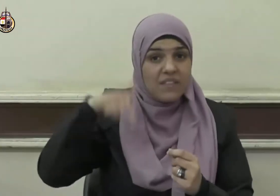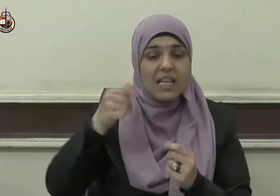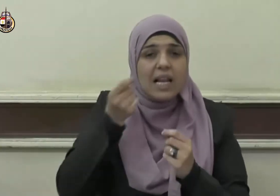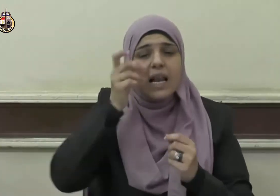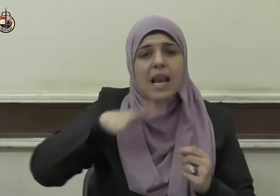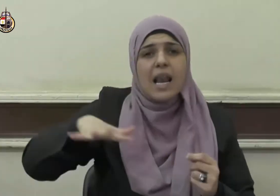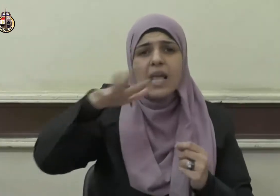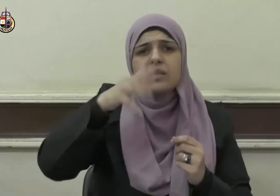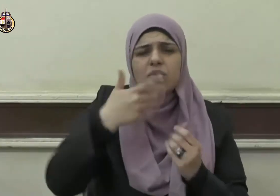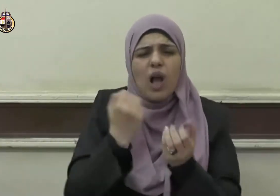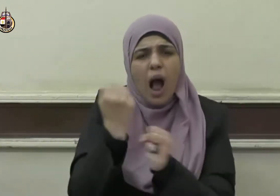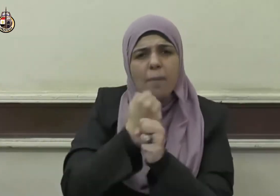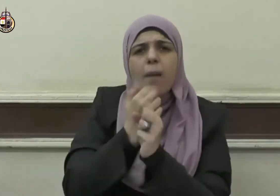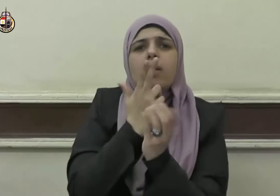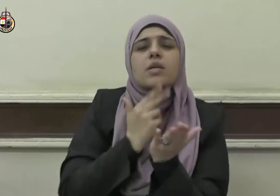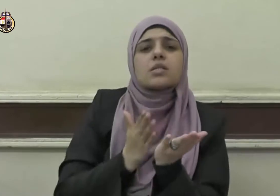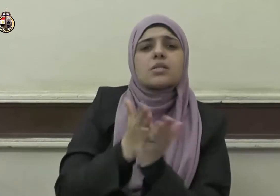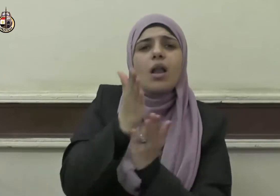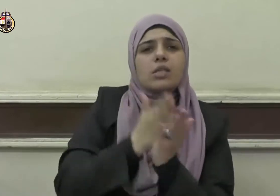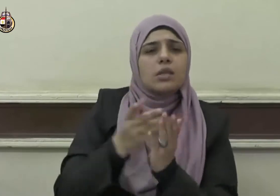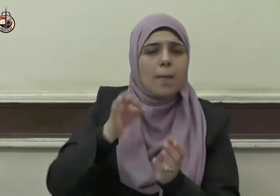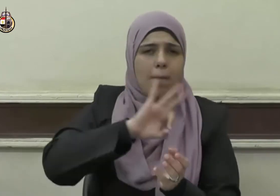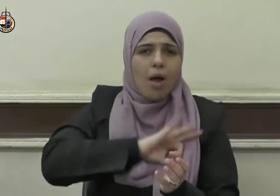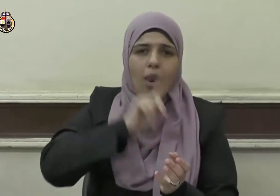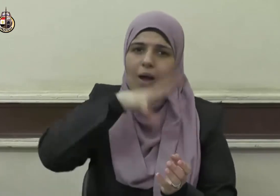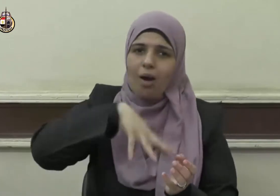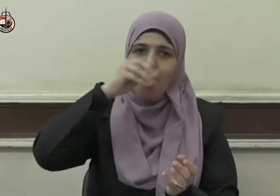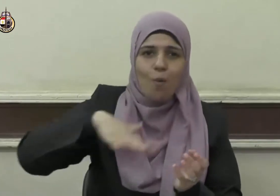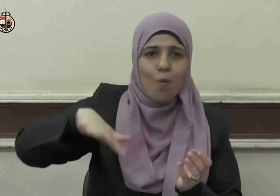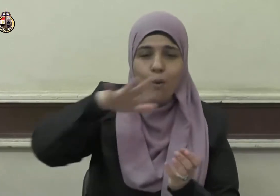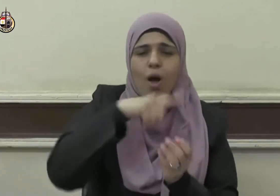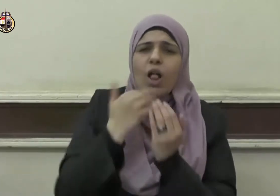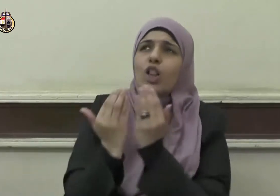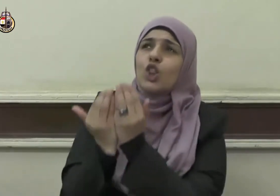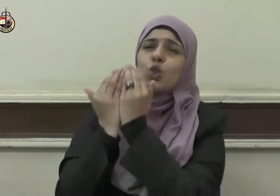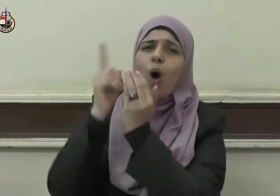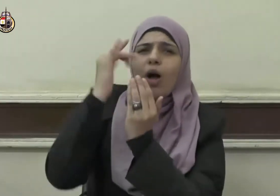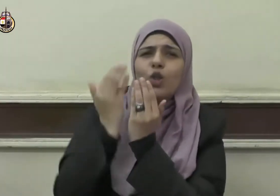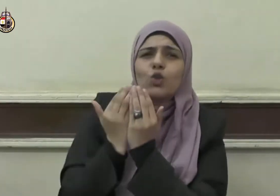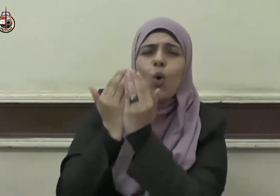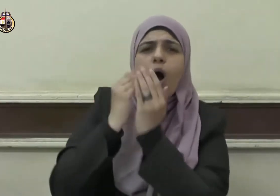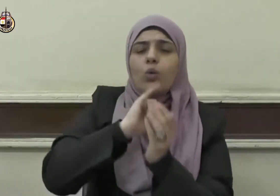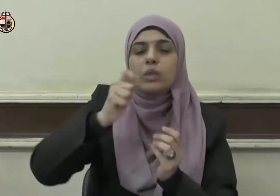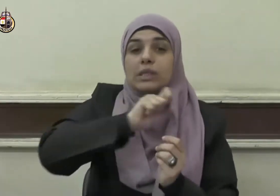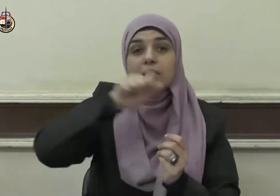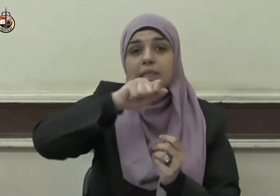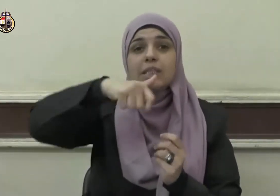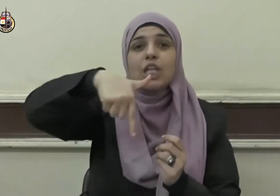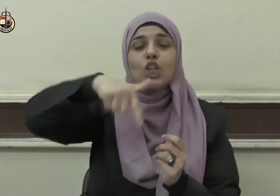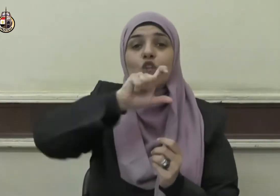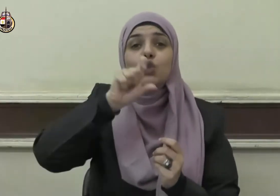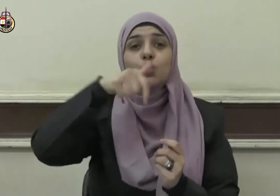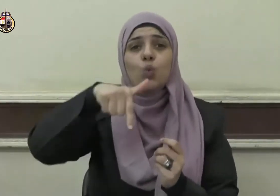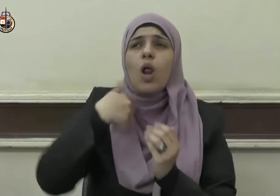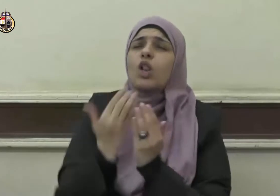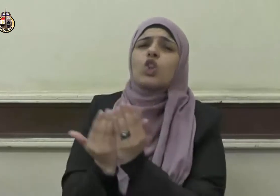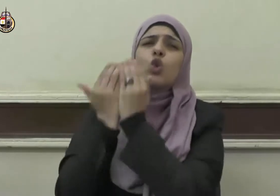من الصالحين رحمه الله يدعون الله ستة أشهرٍ أن يُبذِّغهم